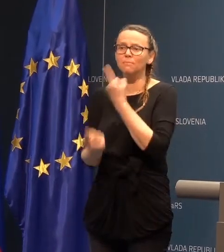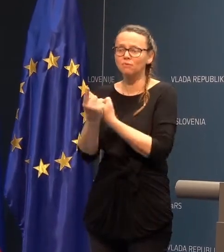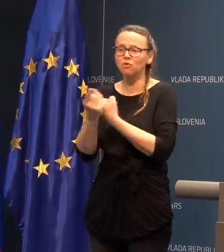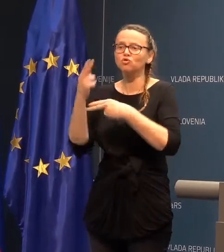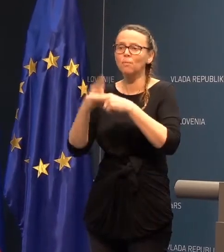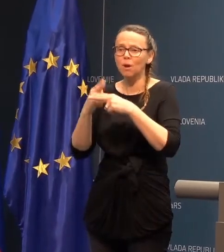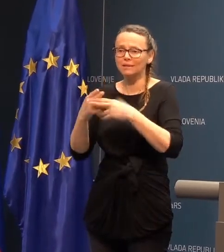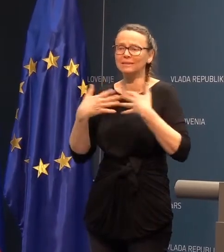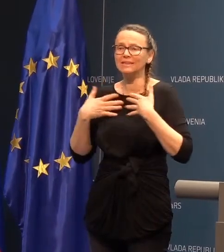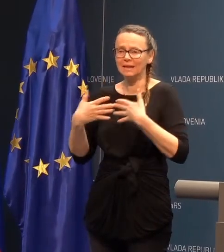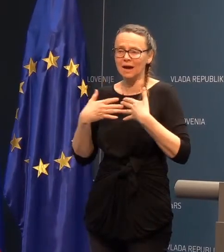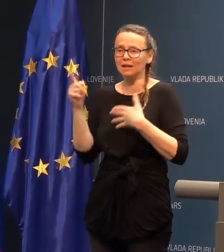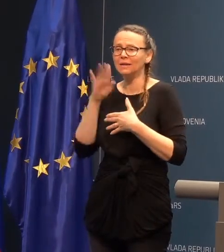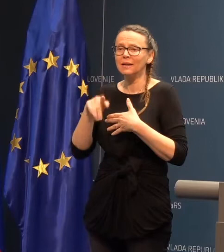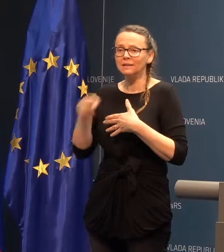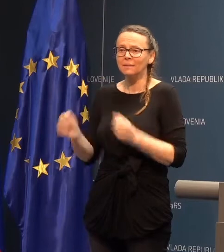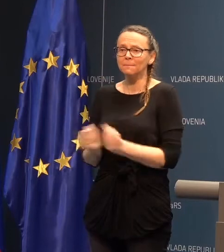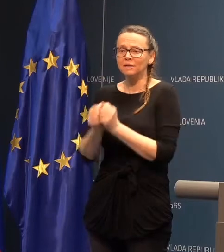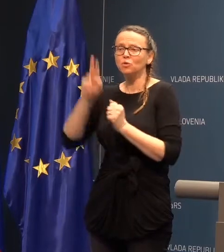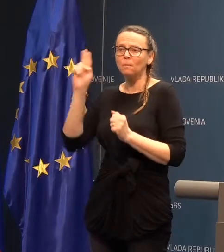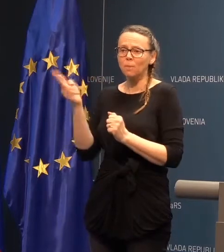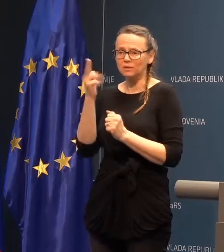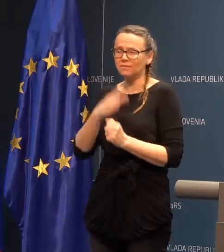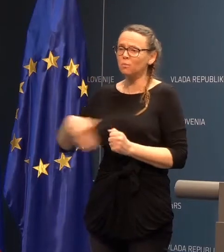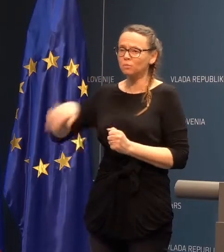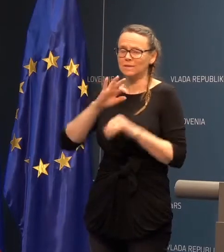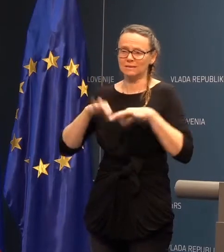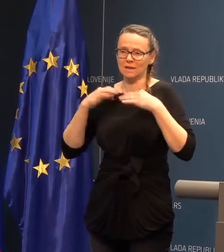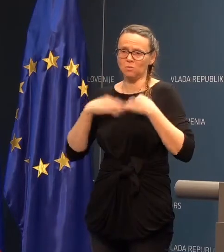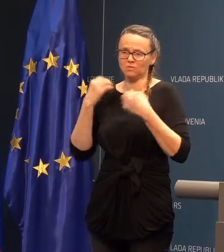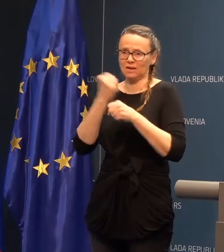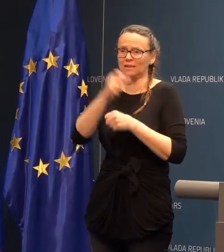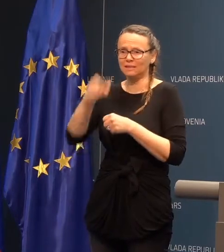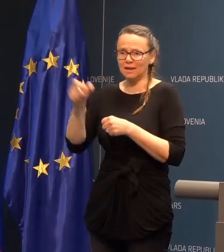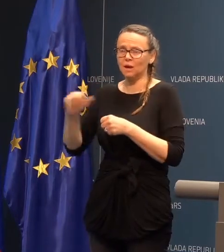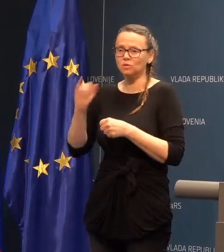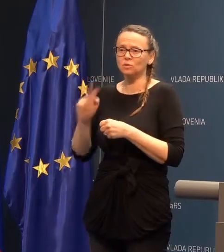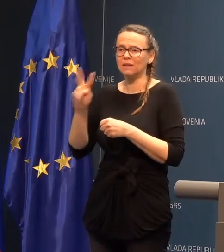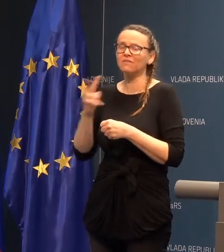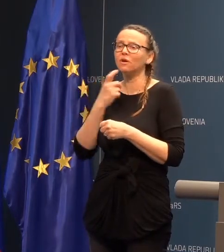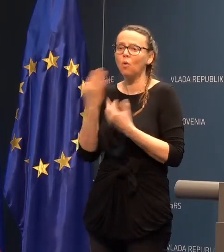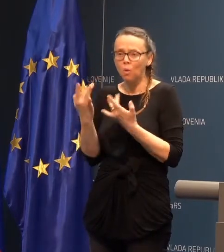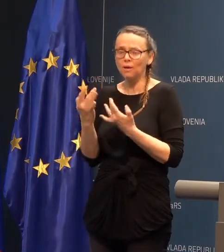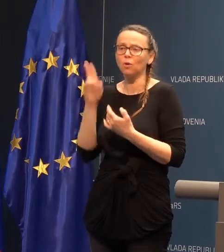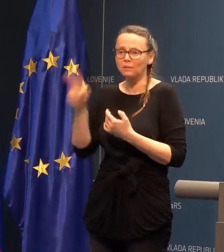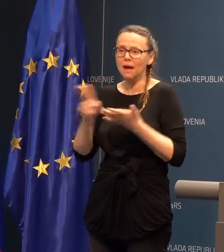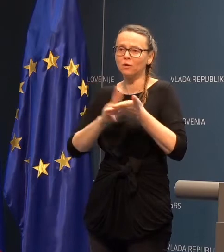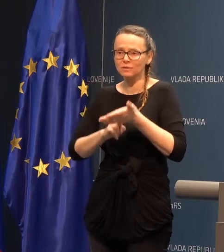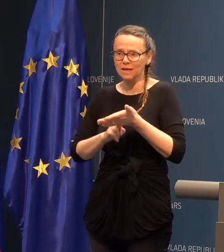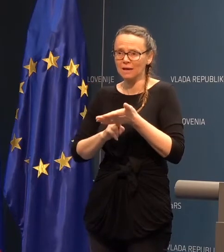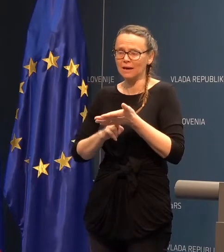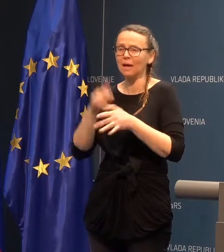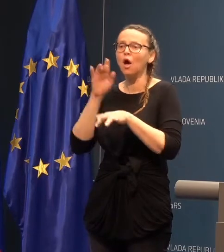bolezni dihalj in na tem mestu pozivam vse zdravstveni deloce, da vkolikor imajo znaki